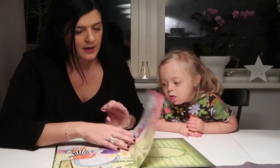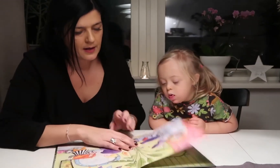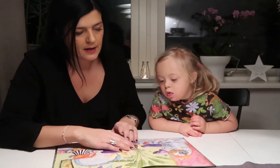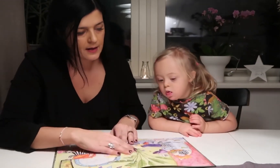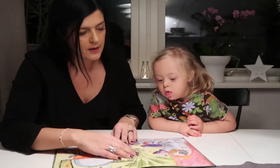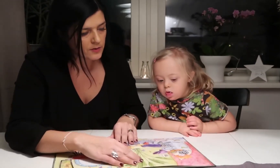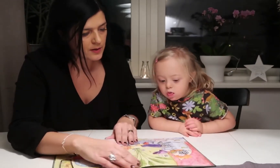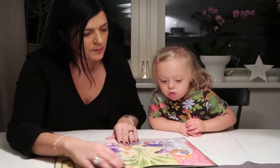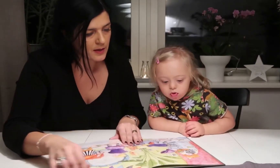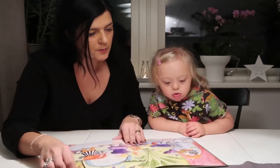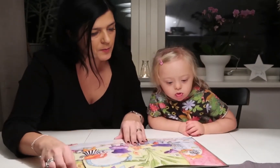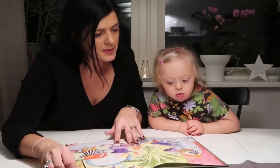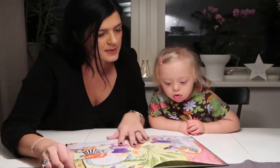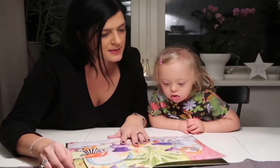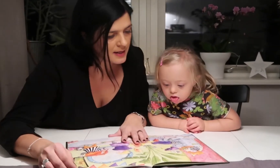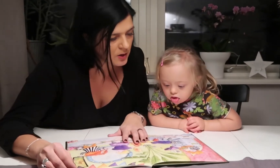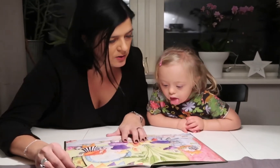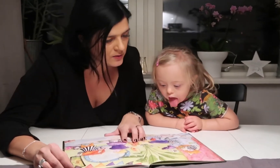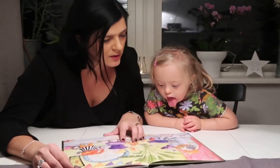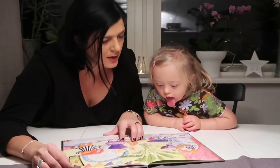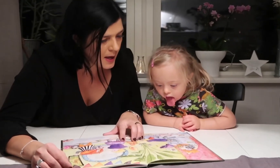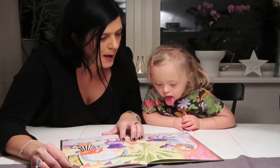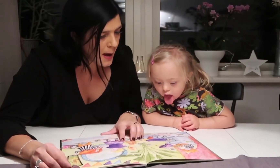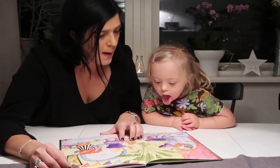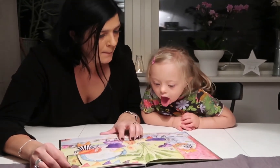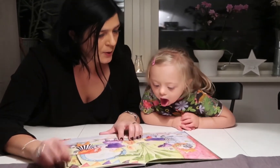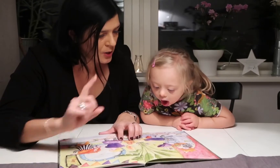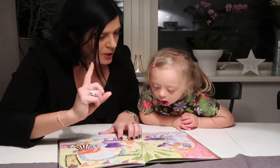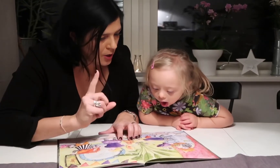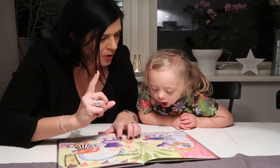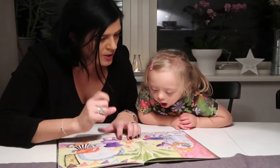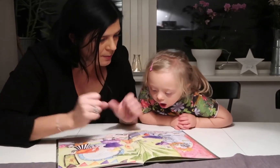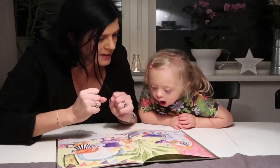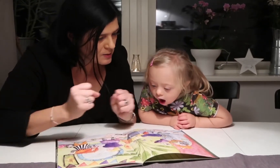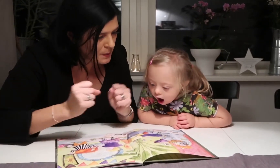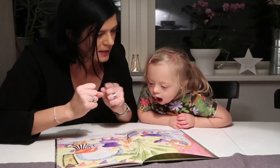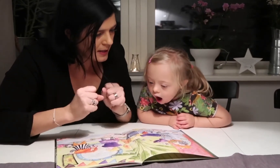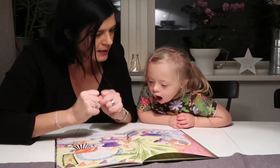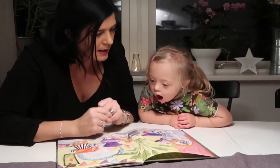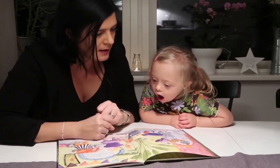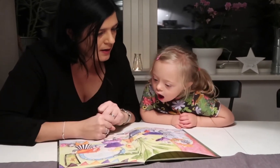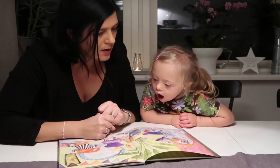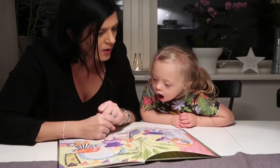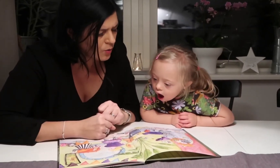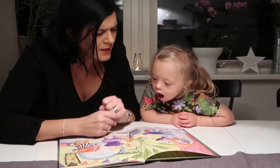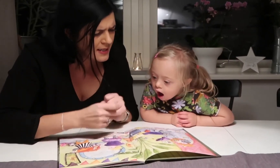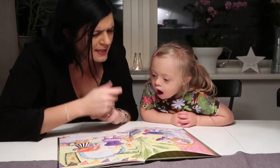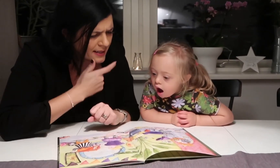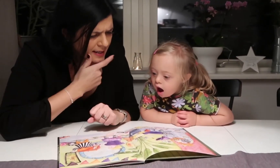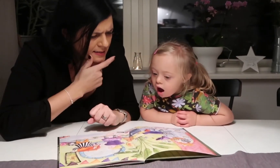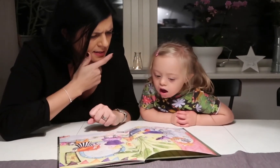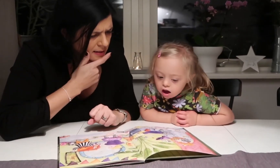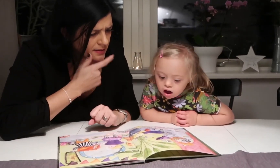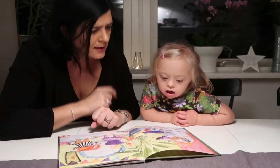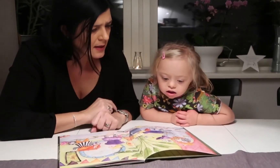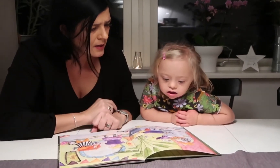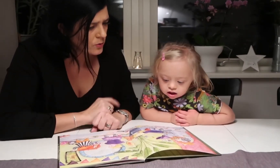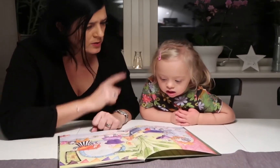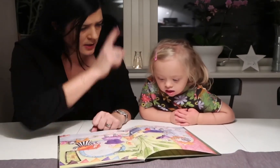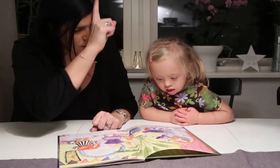Lea Leontaljare är på prinsesskalas. På lördag blir det spännande. Och lite läskigt. Då ska jag